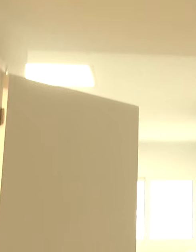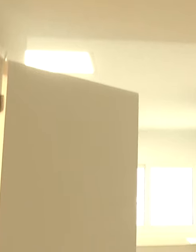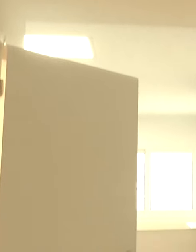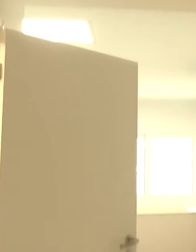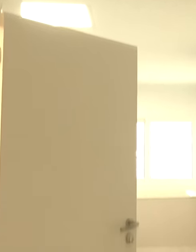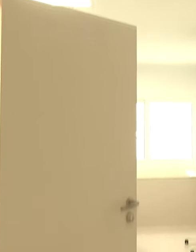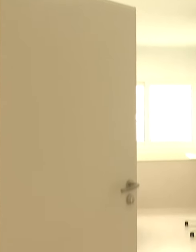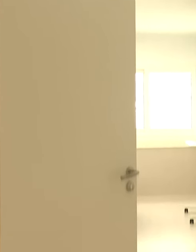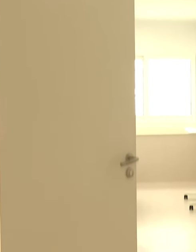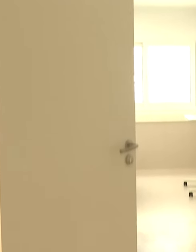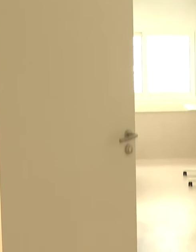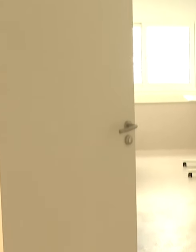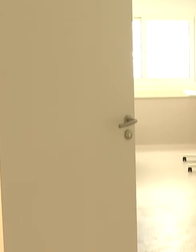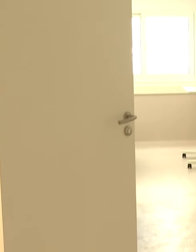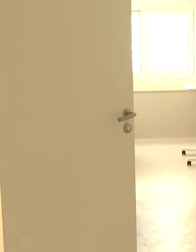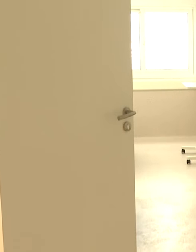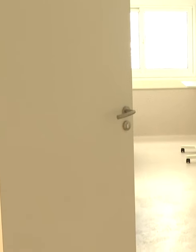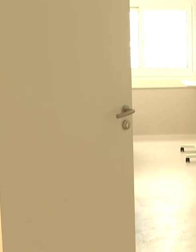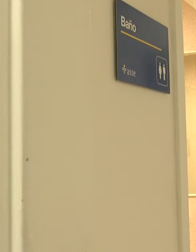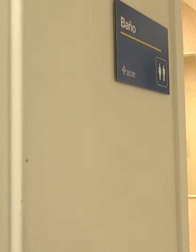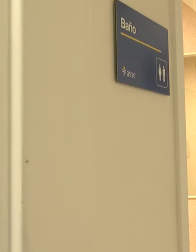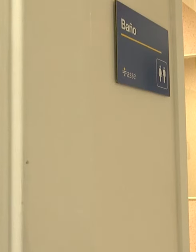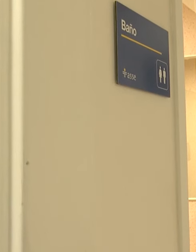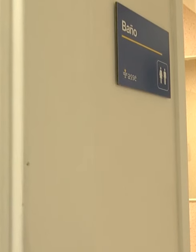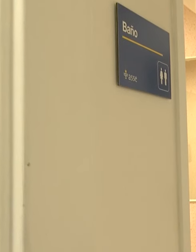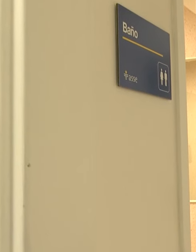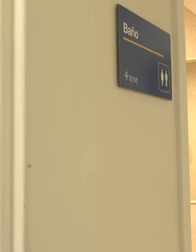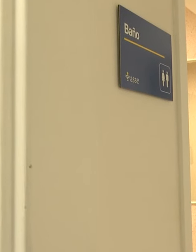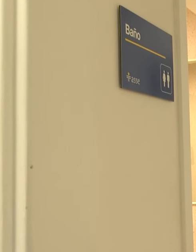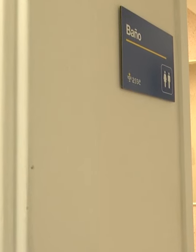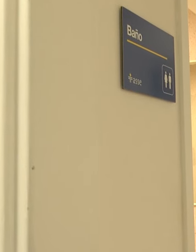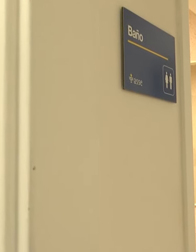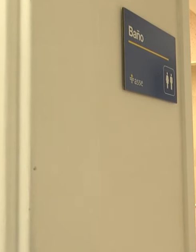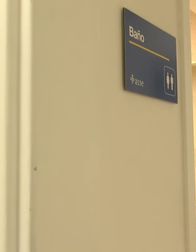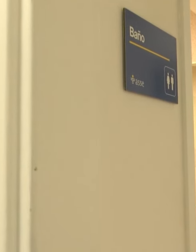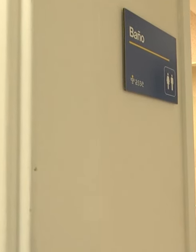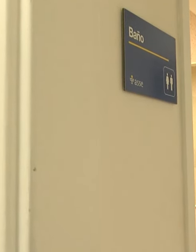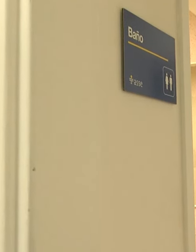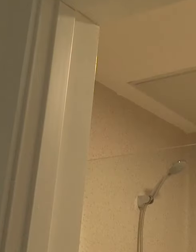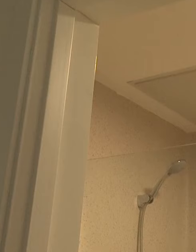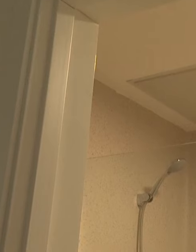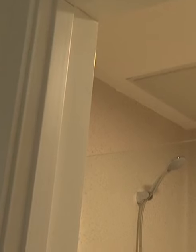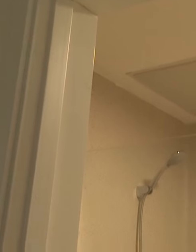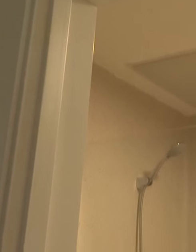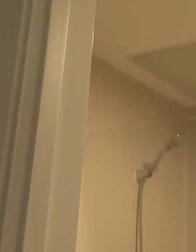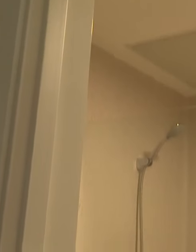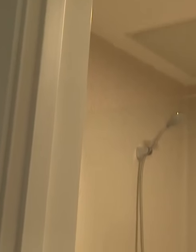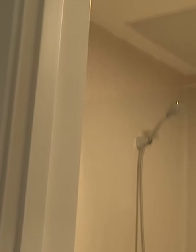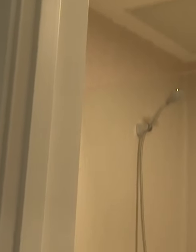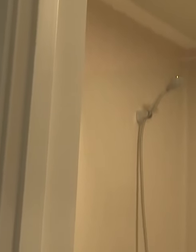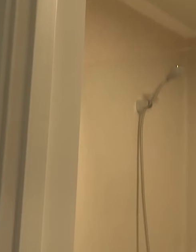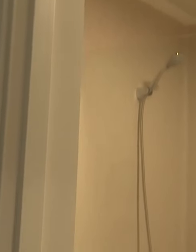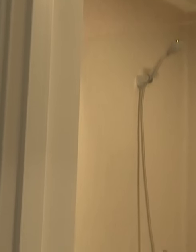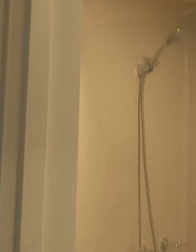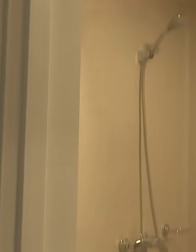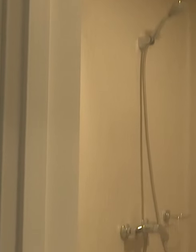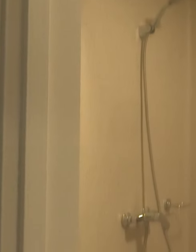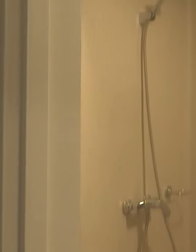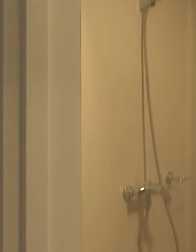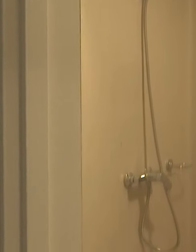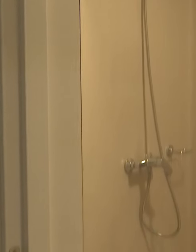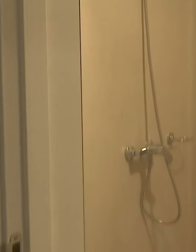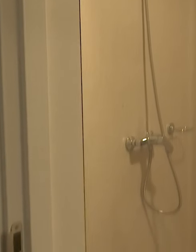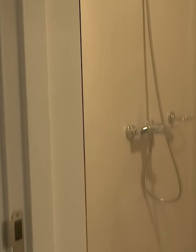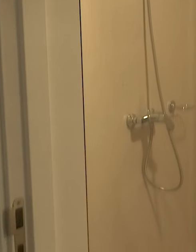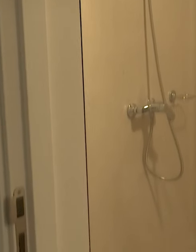Este es un hospital de segundo nivel de atención que se va a apoyar en nuestro querido hospital Maciel que